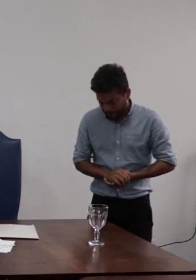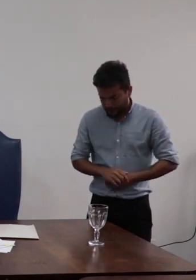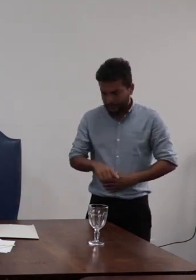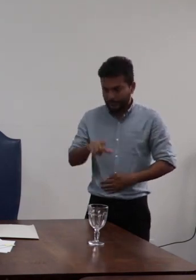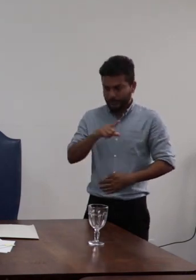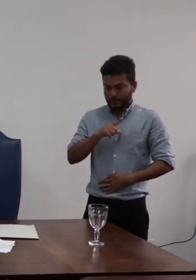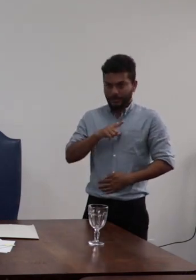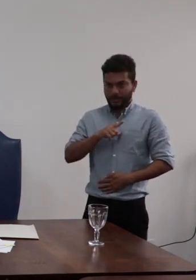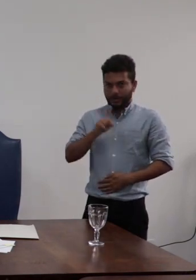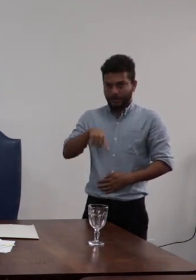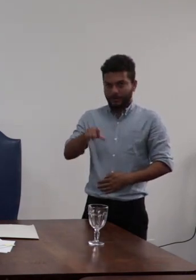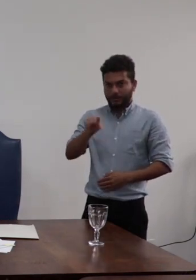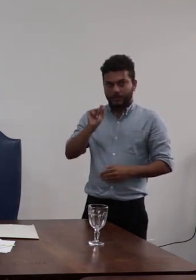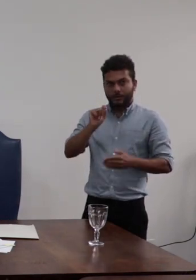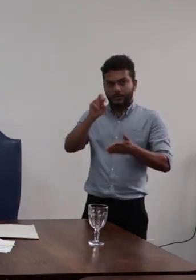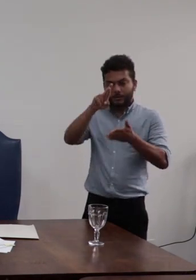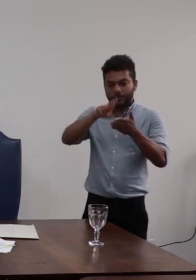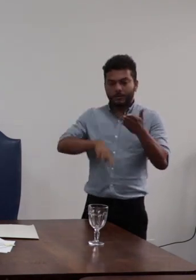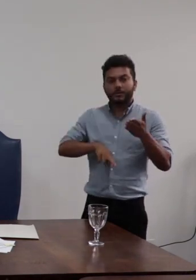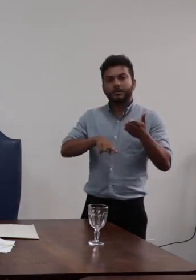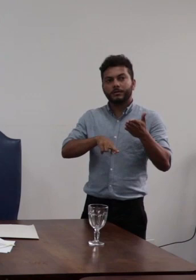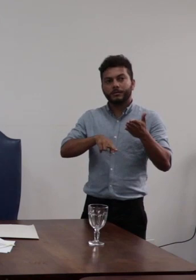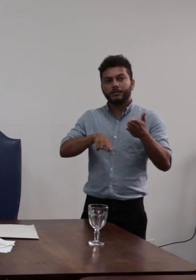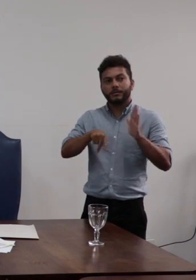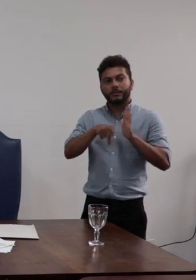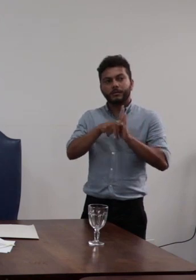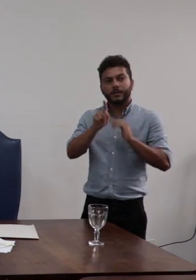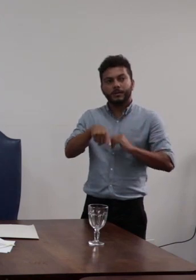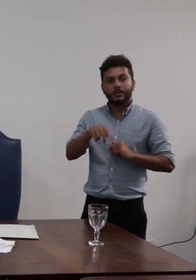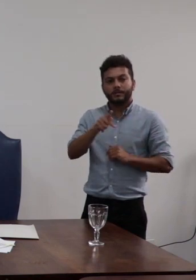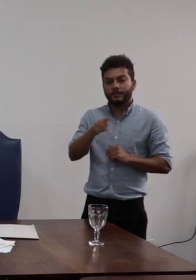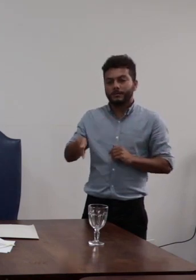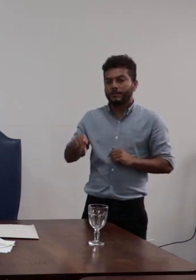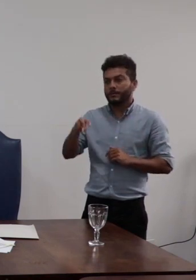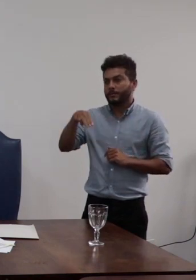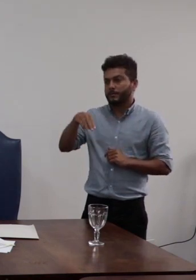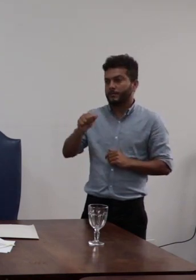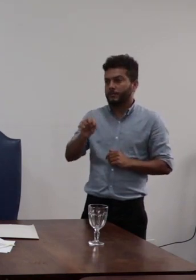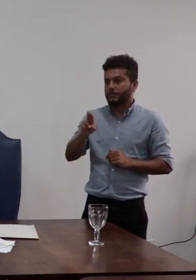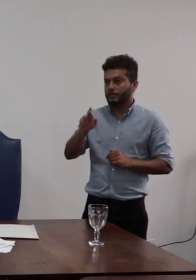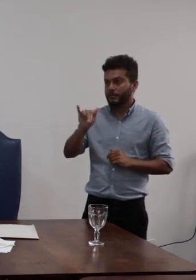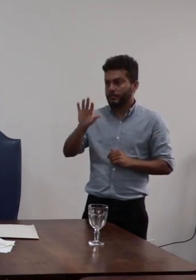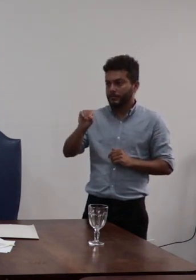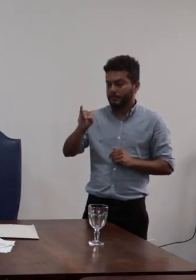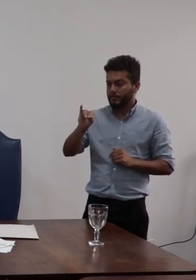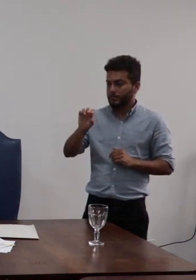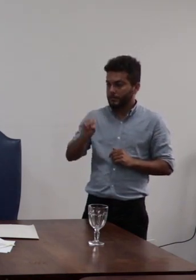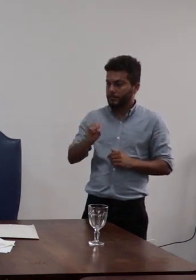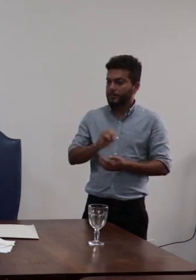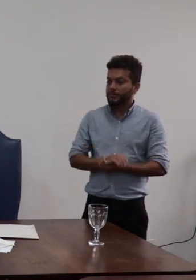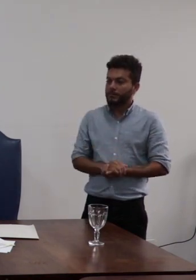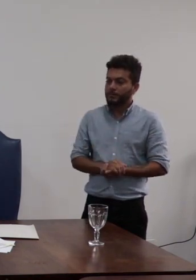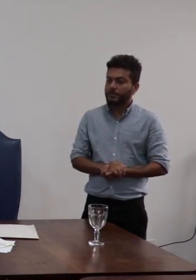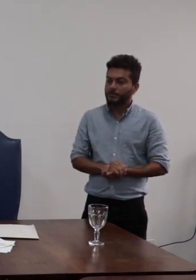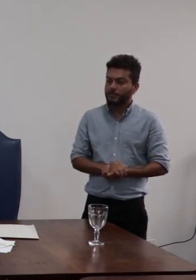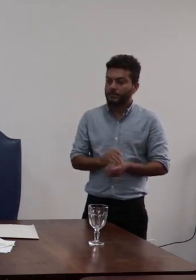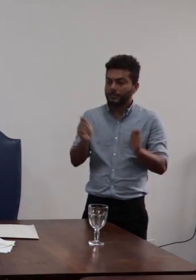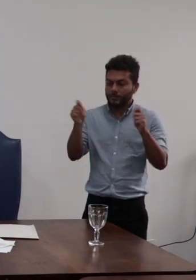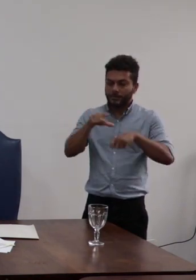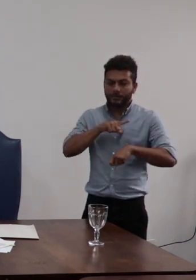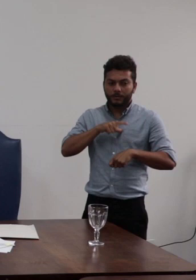relator dessa matéria o conselheiro o professor Maurício Ferreira da Silva para que elaborasse um